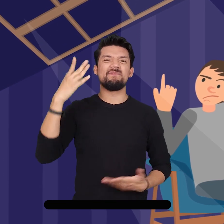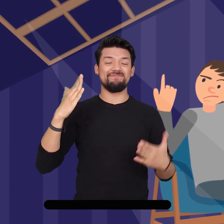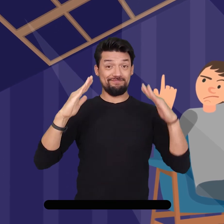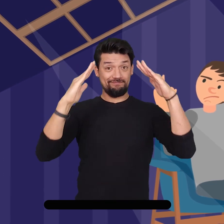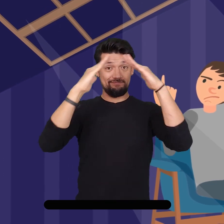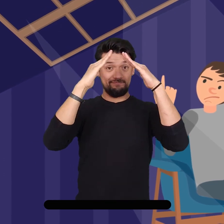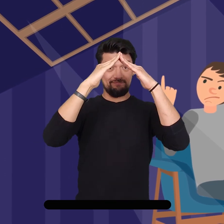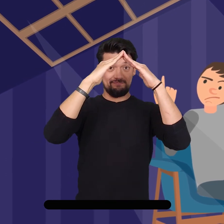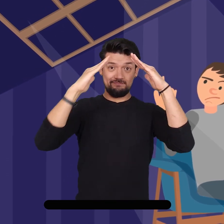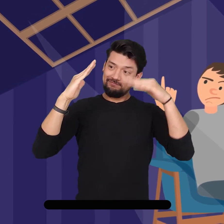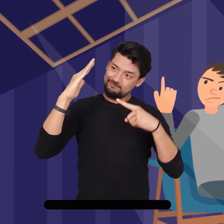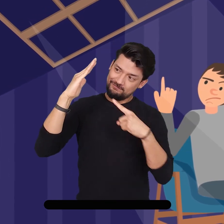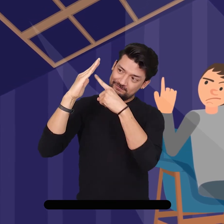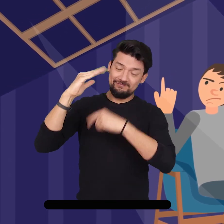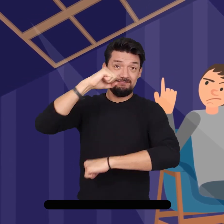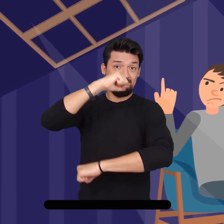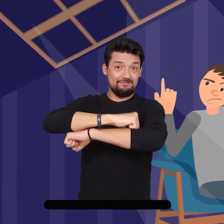y a través de las ventanas cercanas al techo,